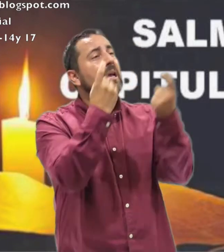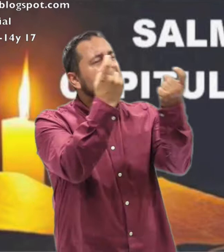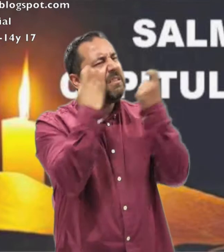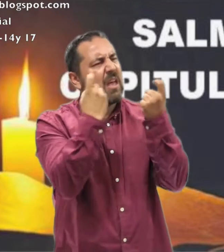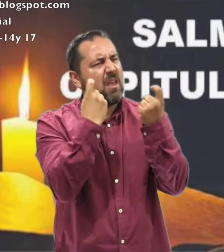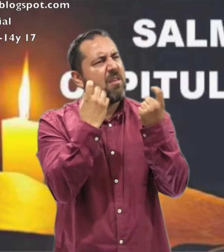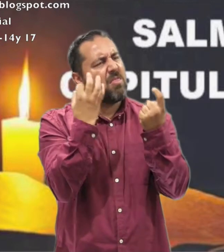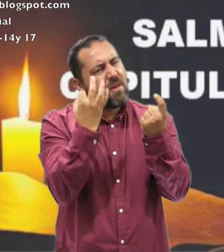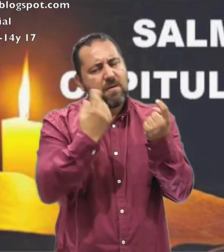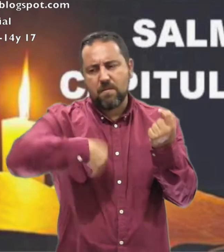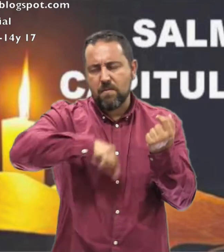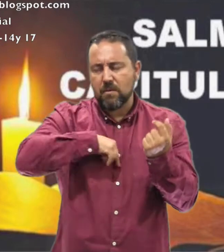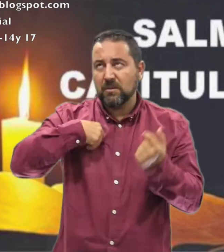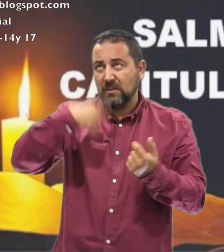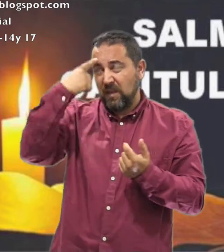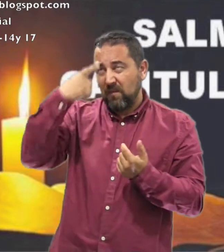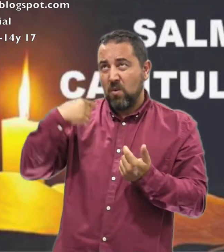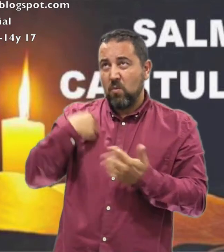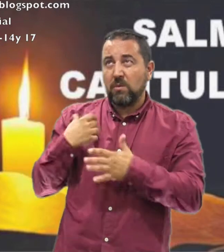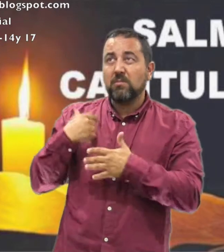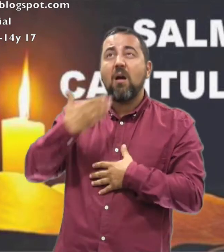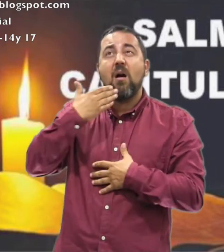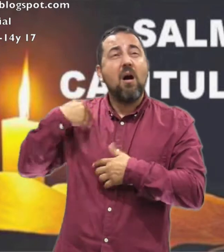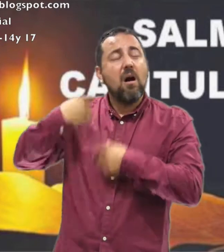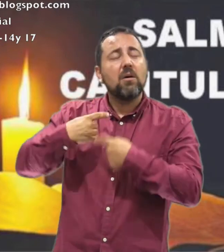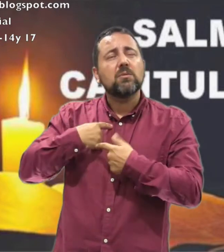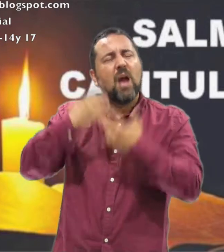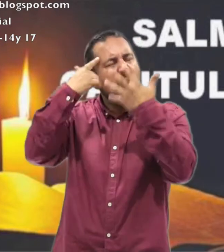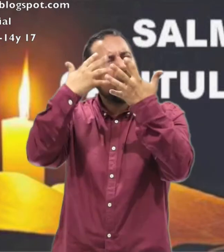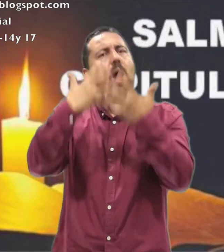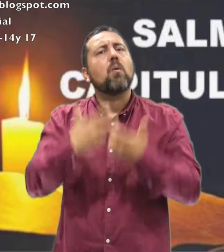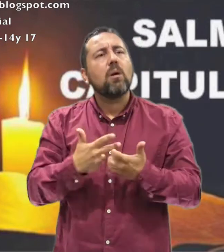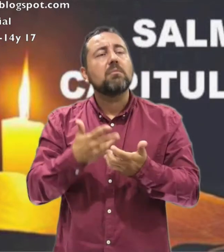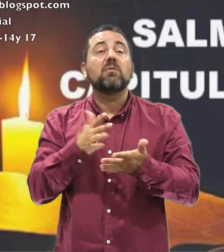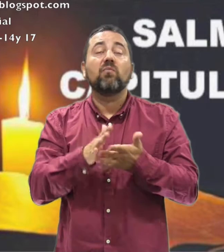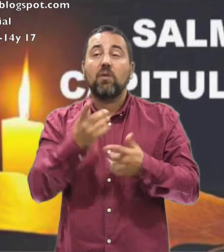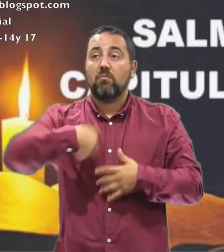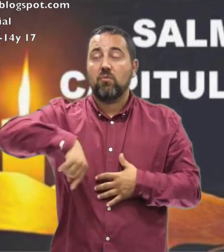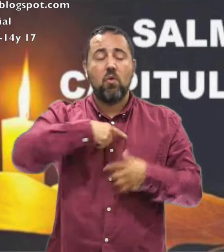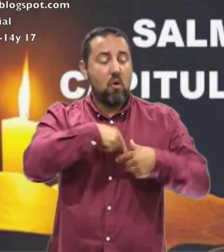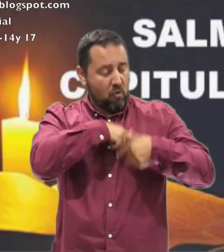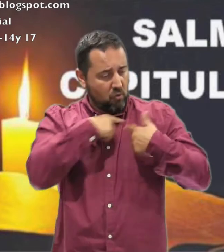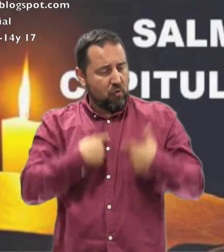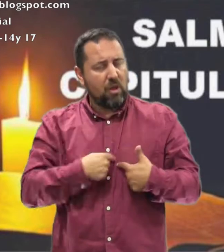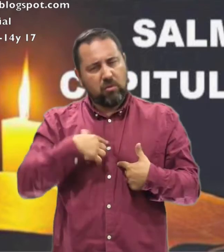Enseñanos a calcular nuestros años Para que adquiramos un